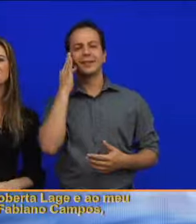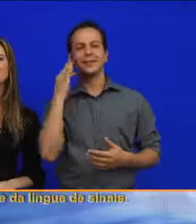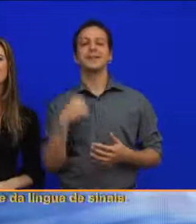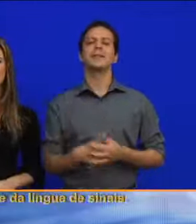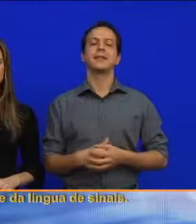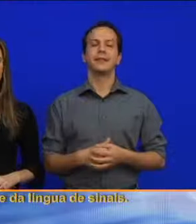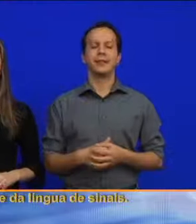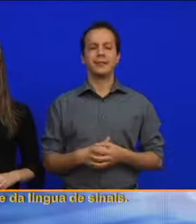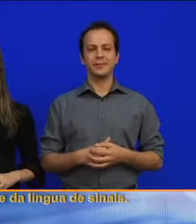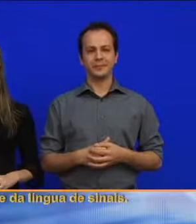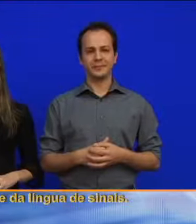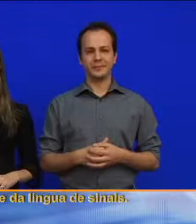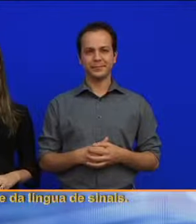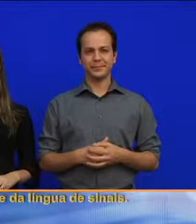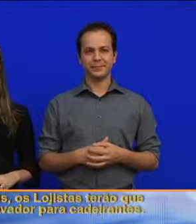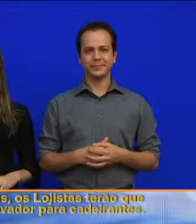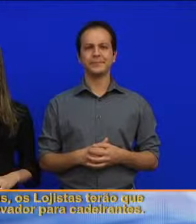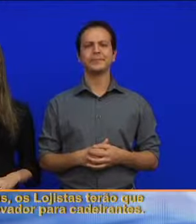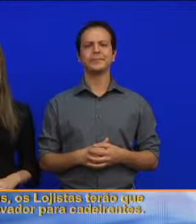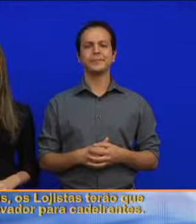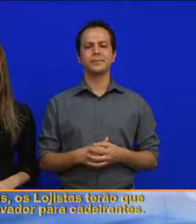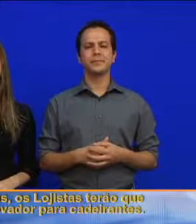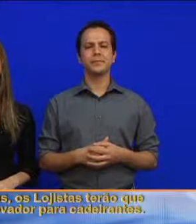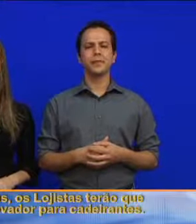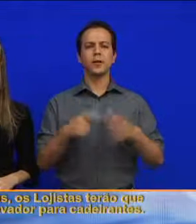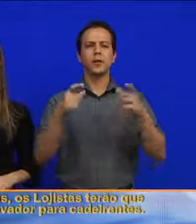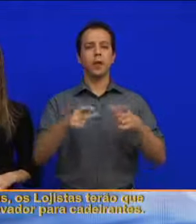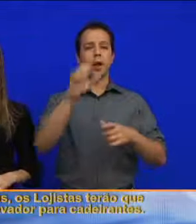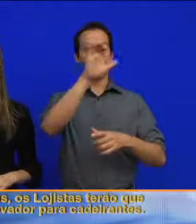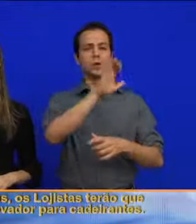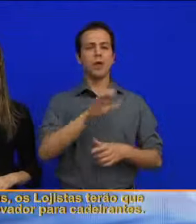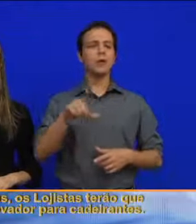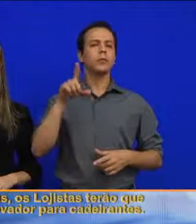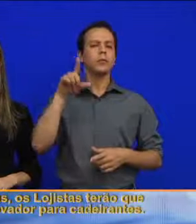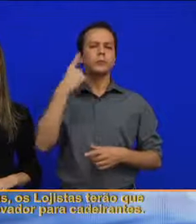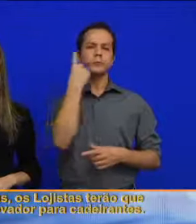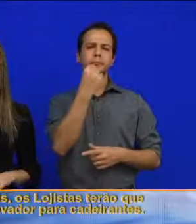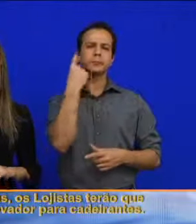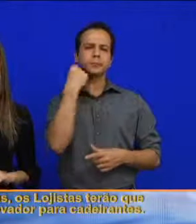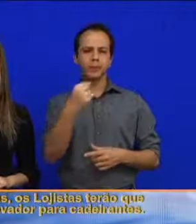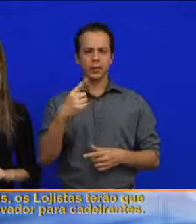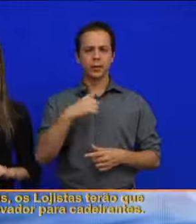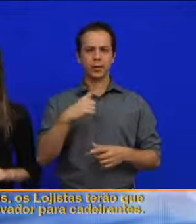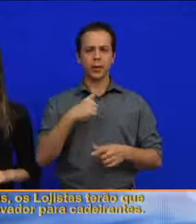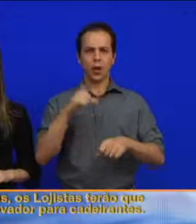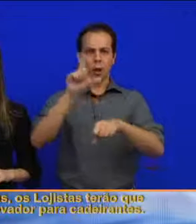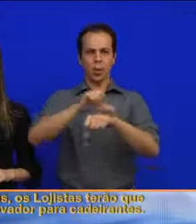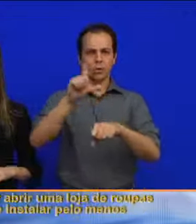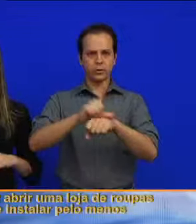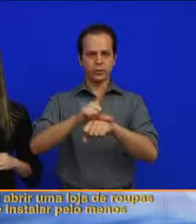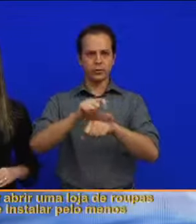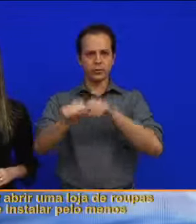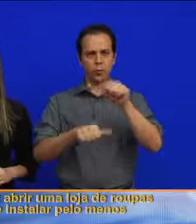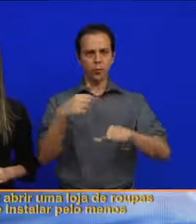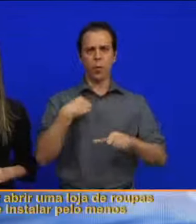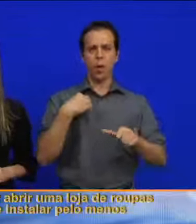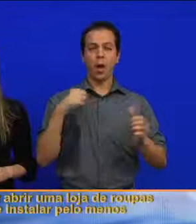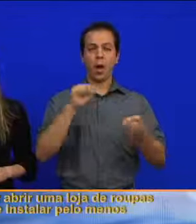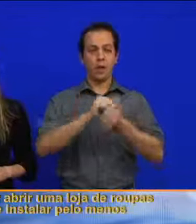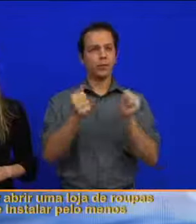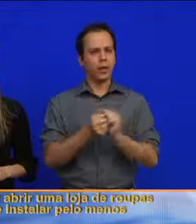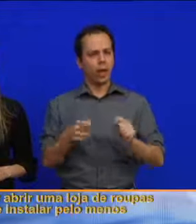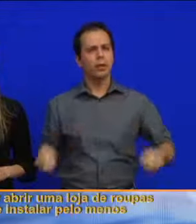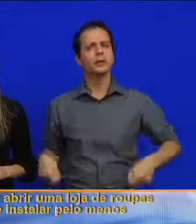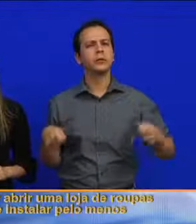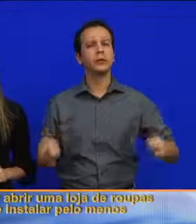Fabiano Campos, intérprete da Língua dos Sinais. Em Alagoas, os lojistas terão que instalar provador para cadeirantes. Quem quiser abrir